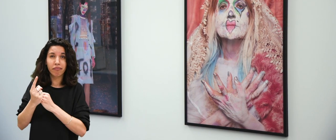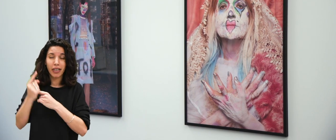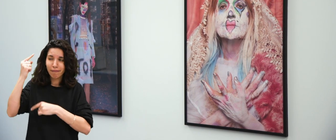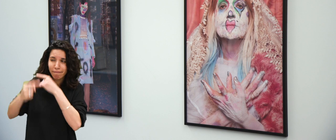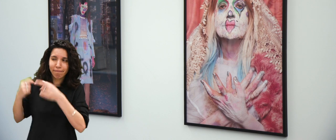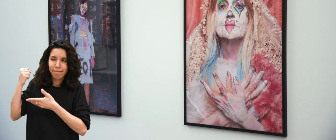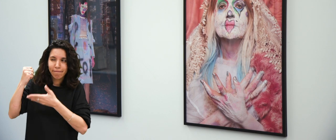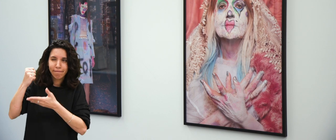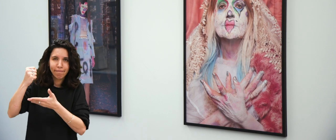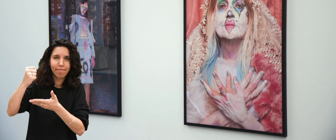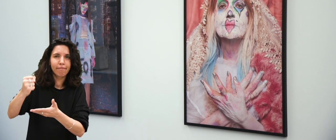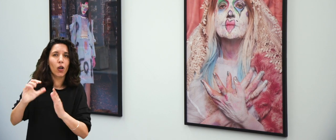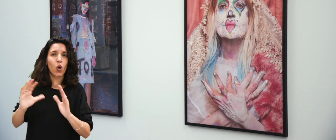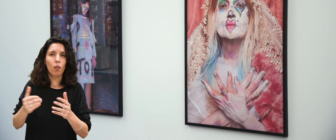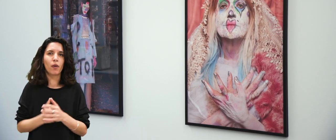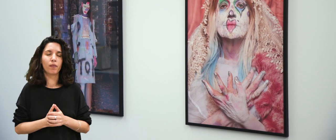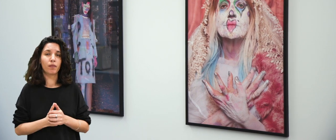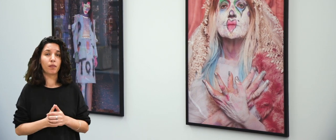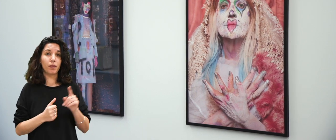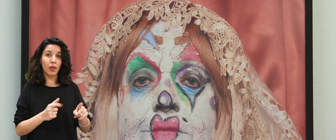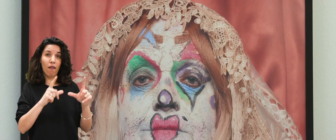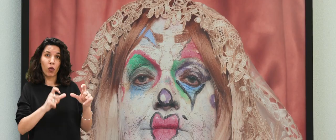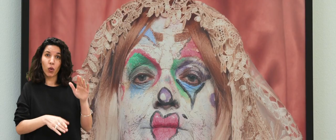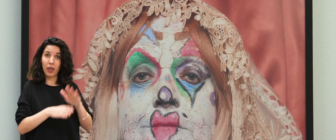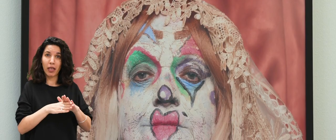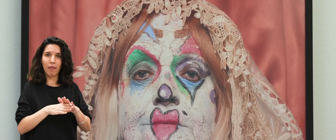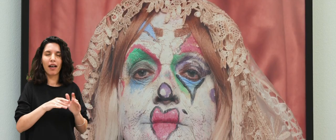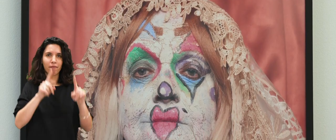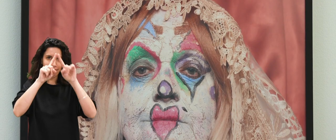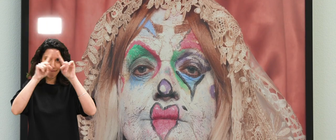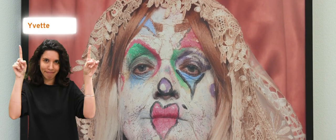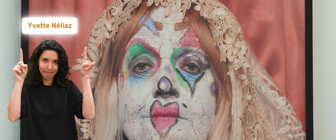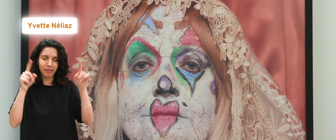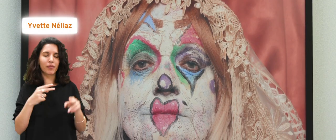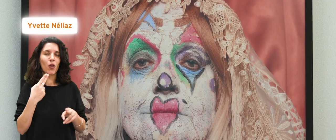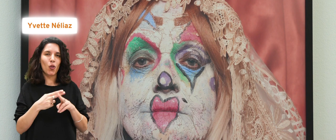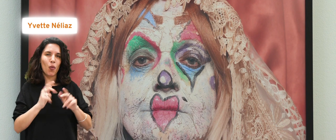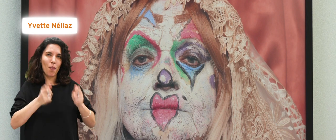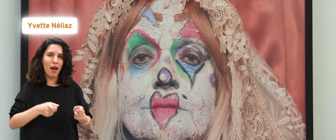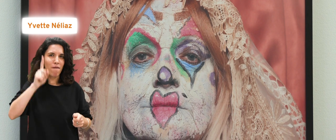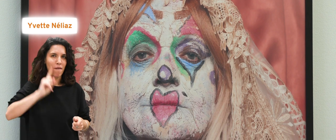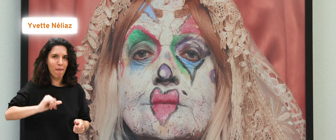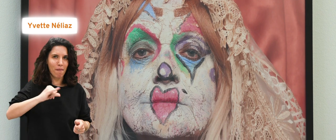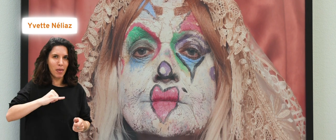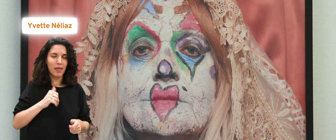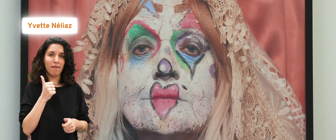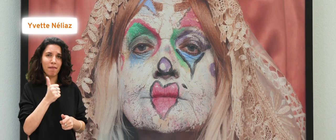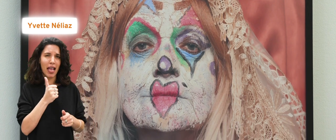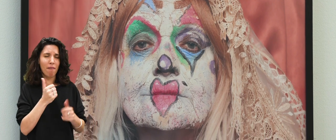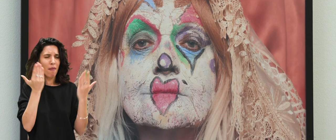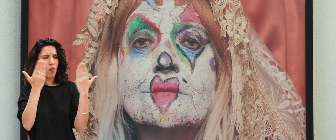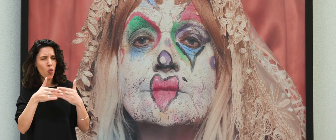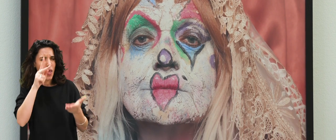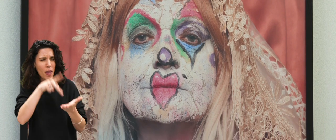communautés musicales alternatives avec d'un côté Yvette Elias, plus connue sous le nom de Dame Pipi, reporter des